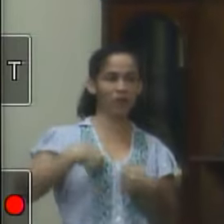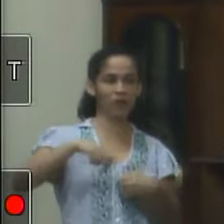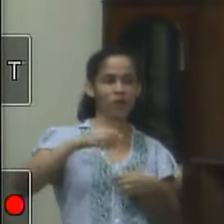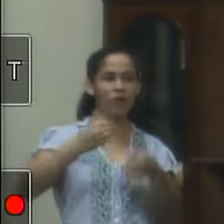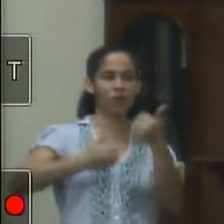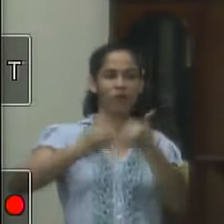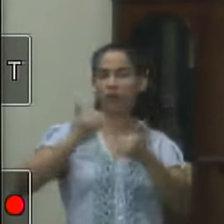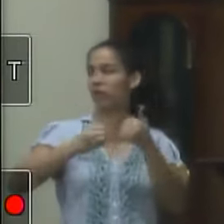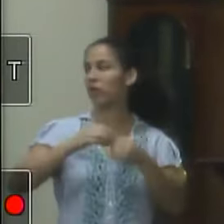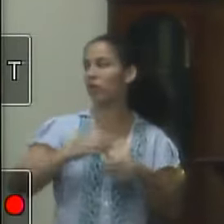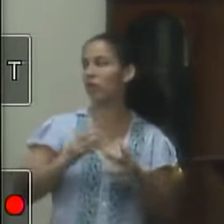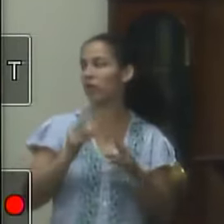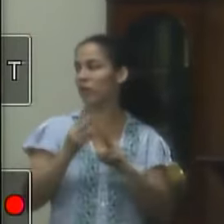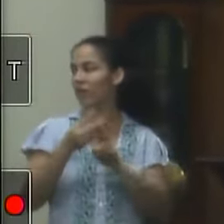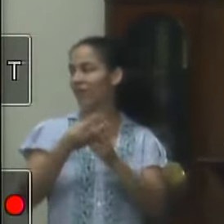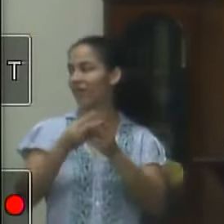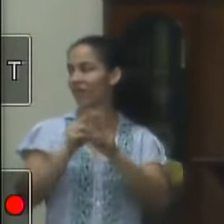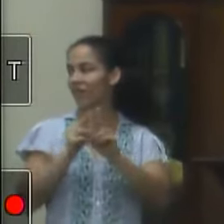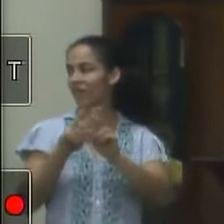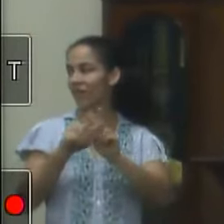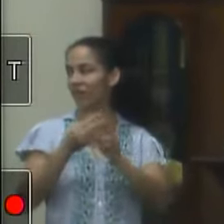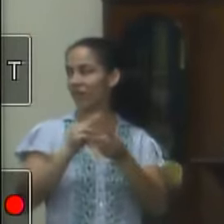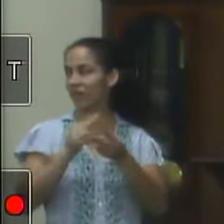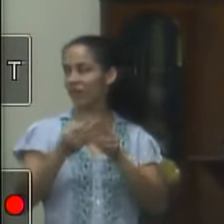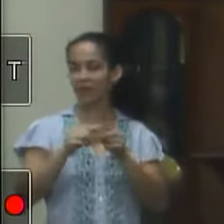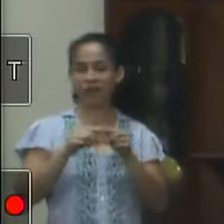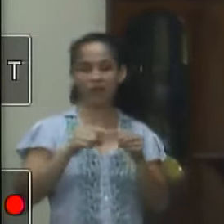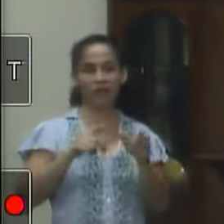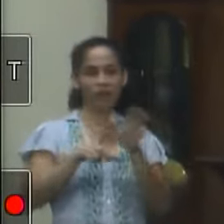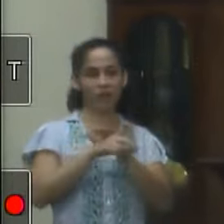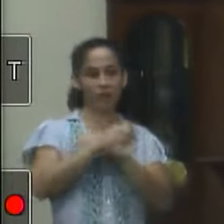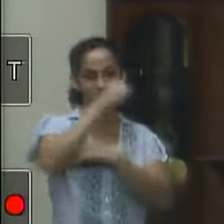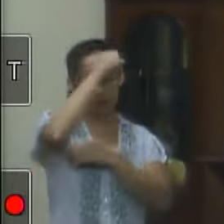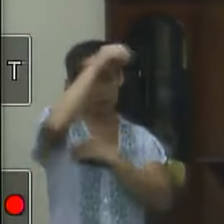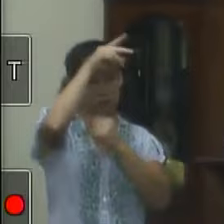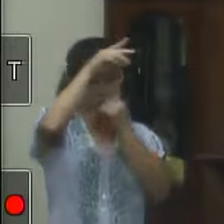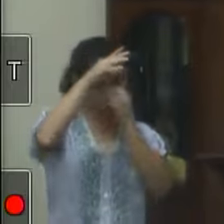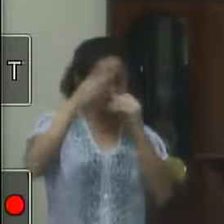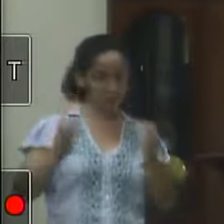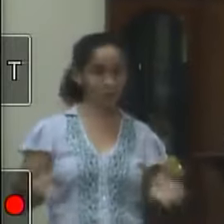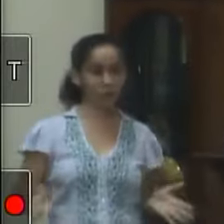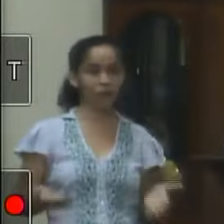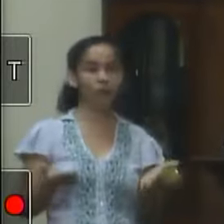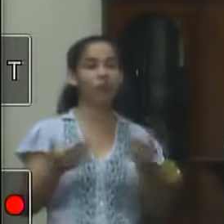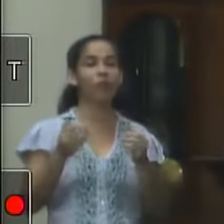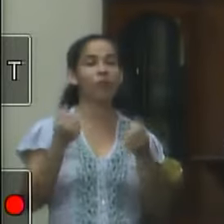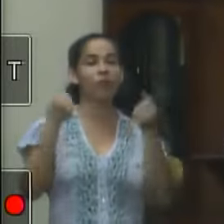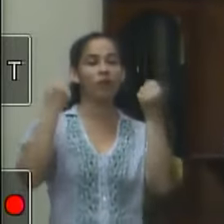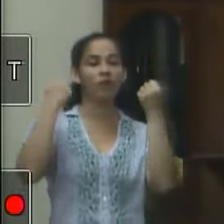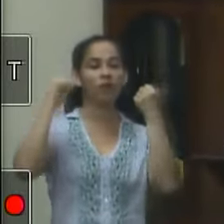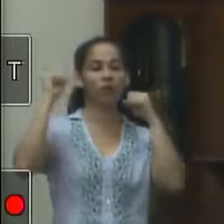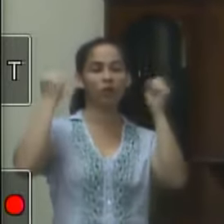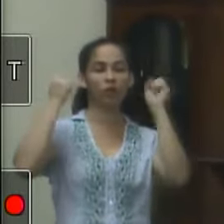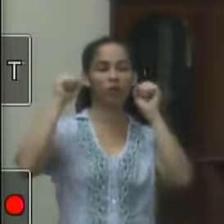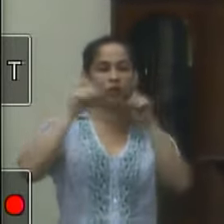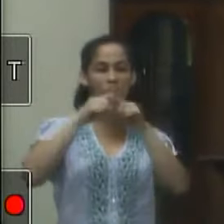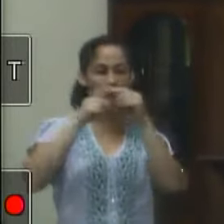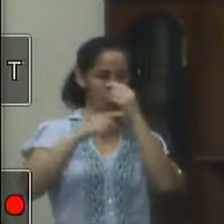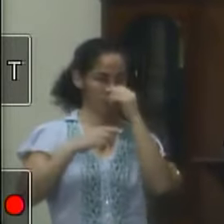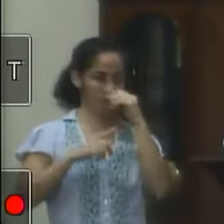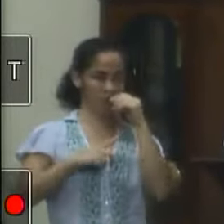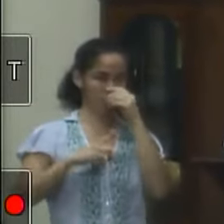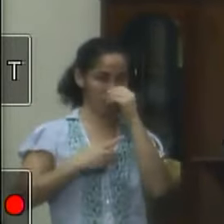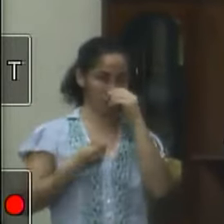de futebol para o jiu-jitsu para o judô isso tem que ser a nível municipal a lei de incentivo ao esporte uma dotação orçamentária para isso